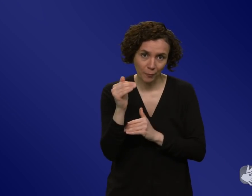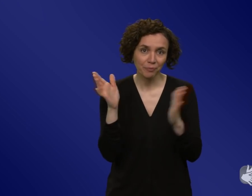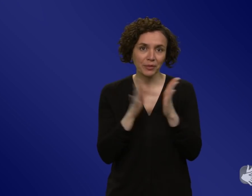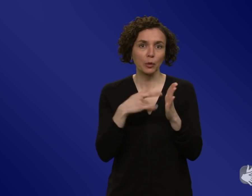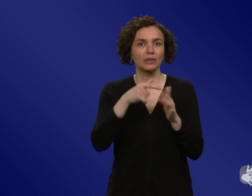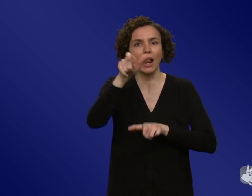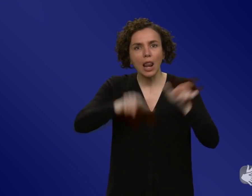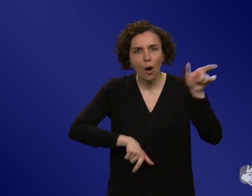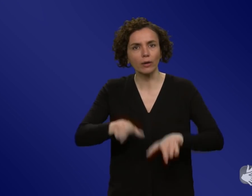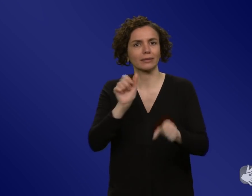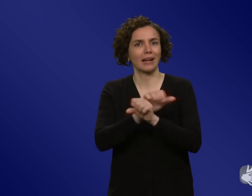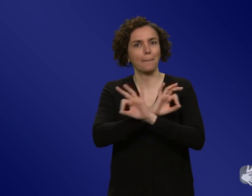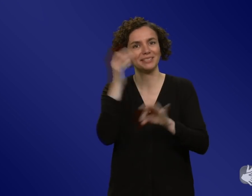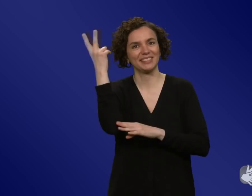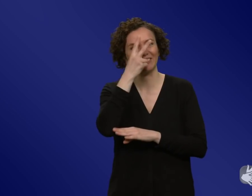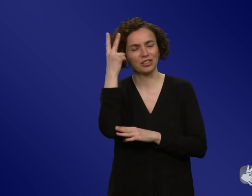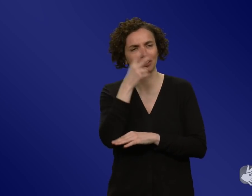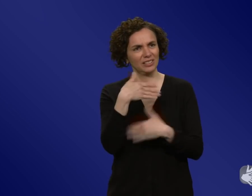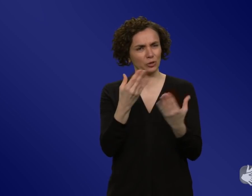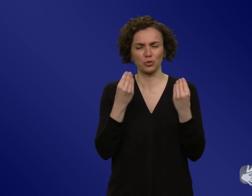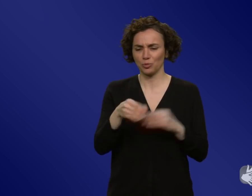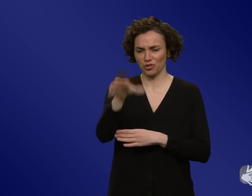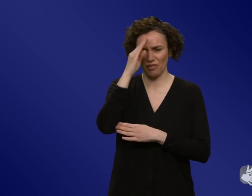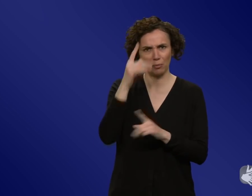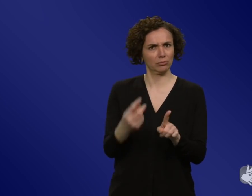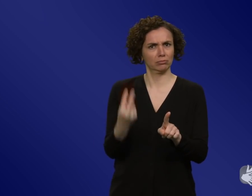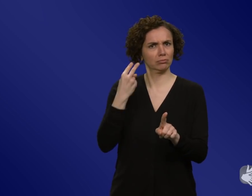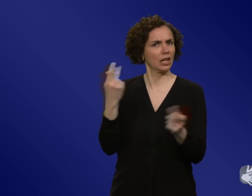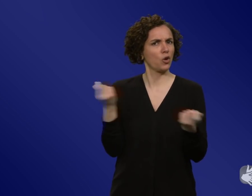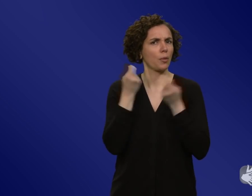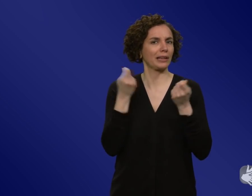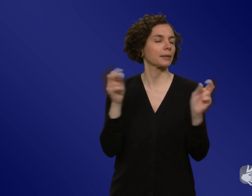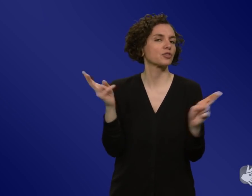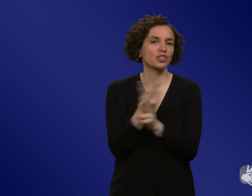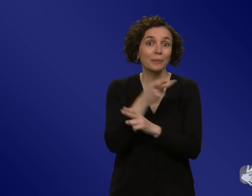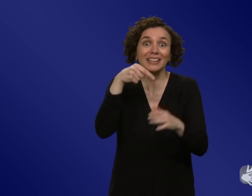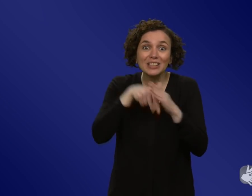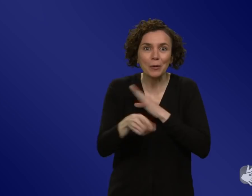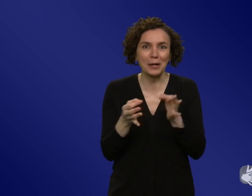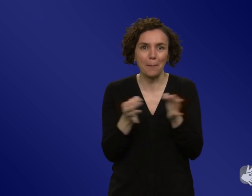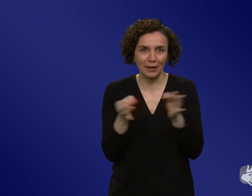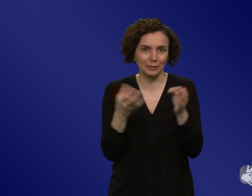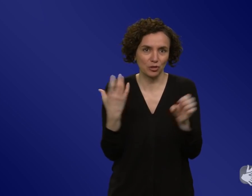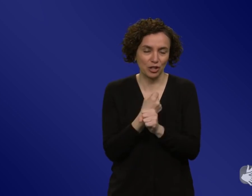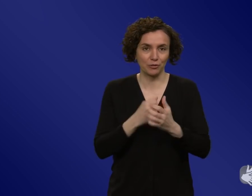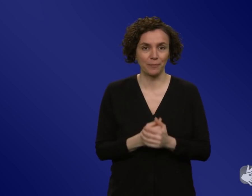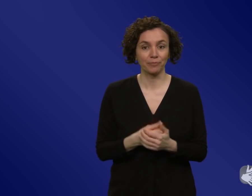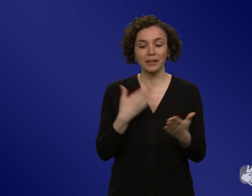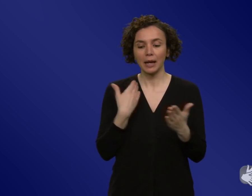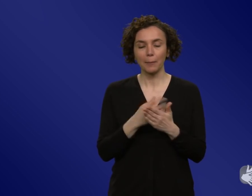alles irgendwie übertrieben war. So ähnlich war es ja auch beim exponentiellen Wachstum. Also da war etwas noch nicht sichtbar und weil man